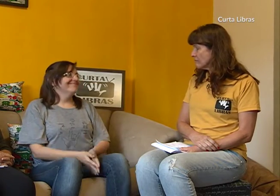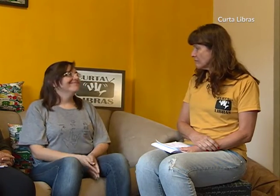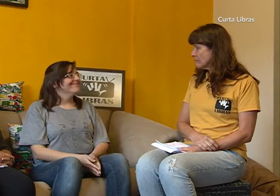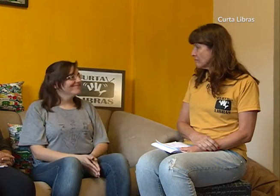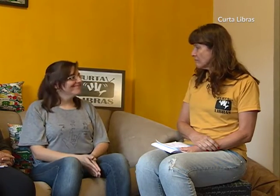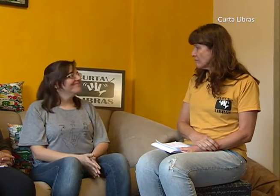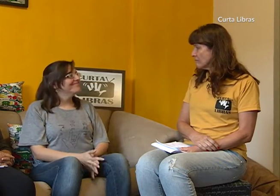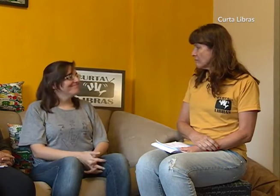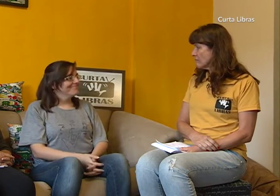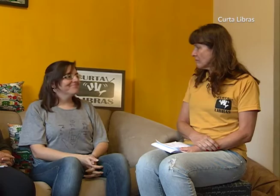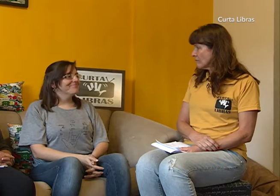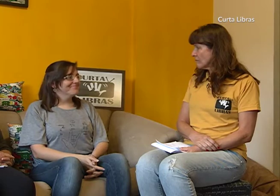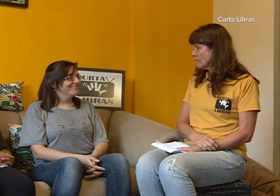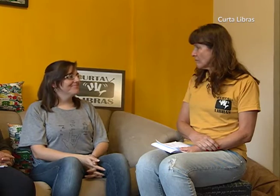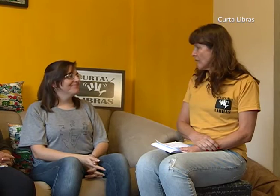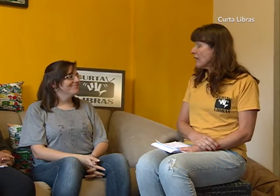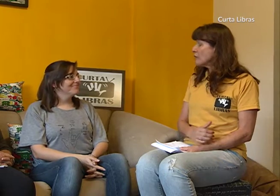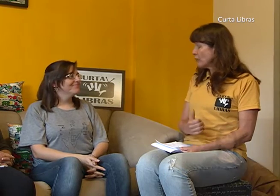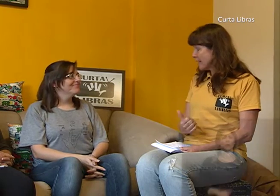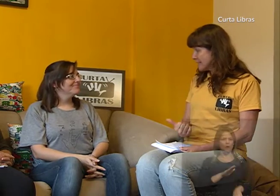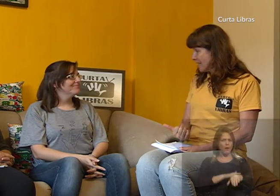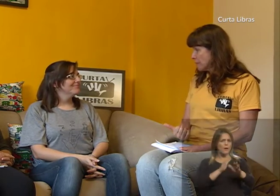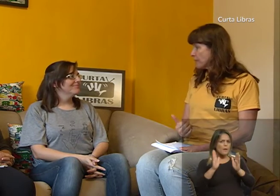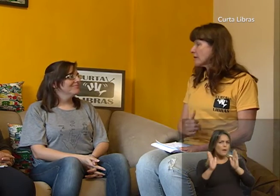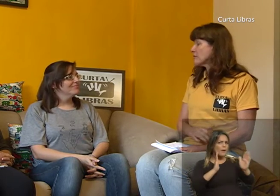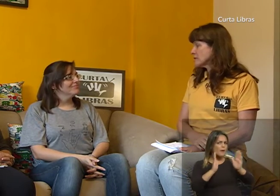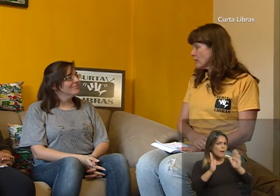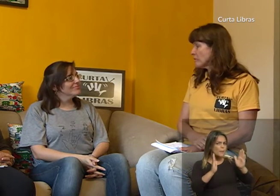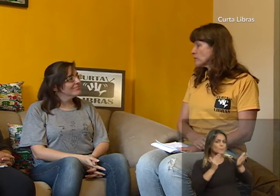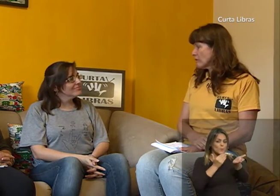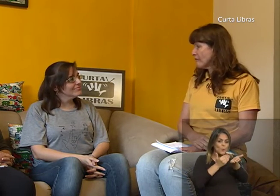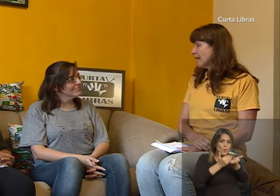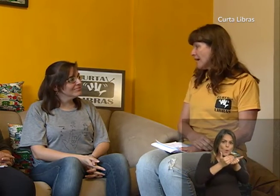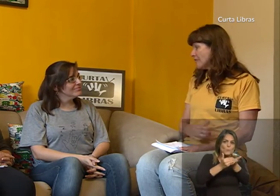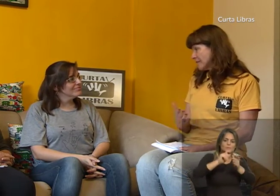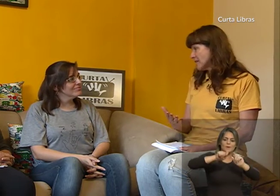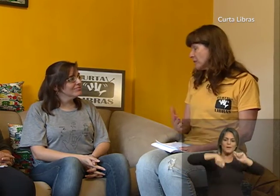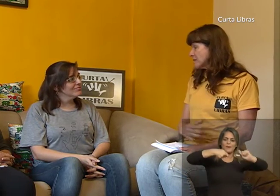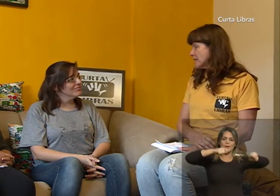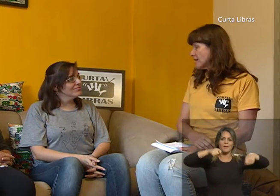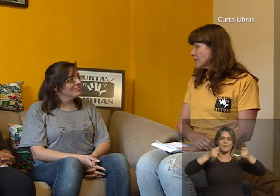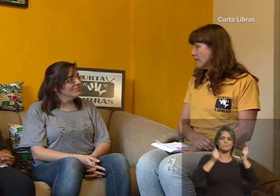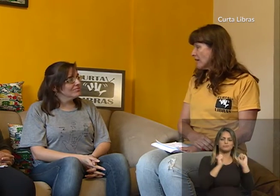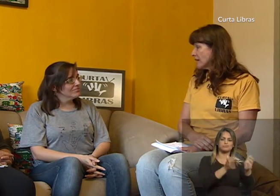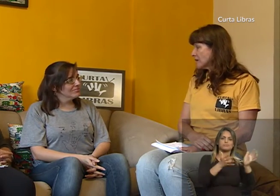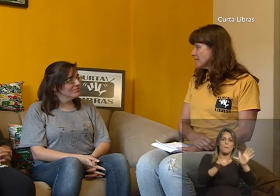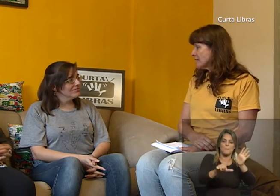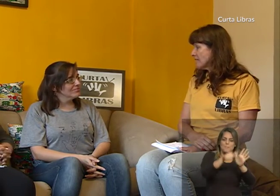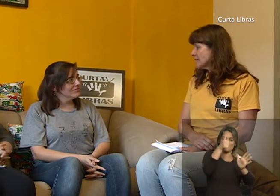ter mais trocas. Foi então que logo me formei. E foi nessa época que você começou a falar, fazer língua de sinais, falar língua de sinais?